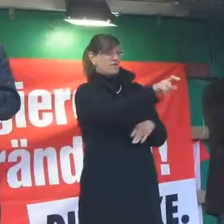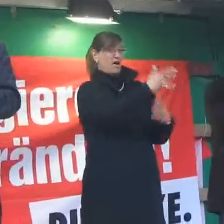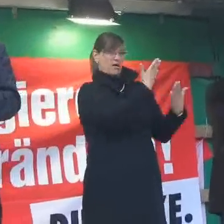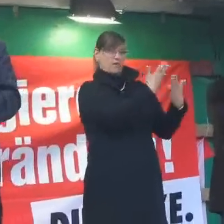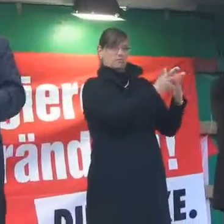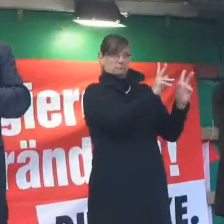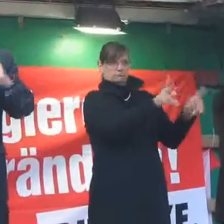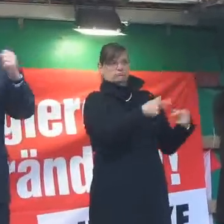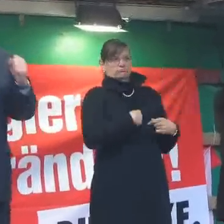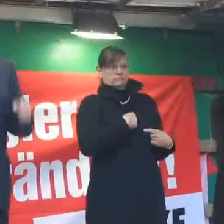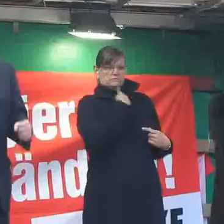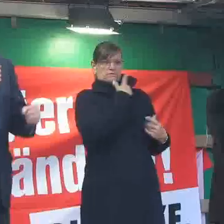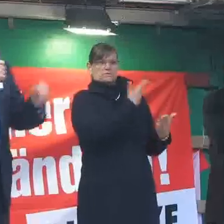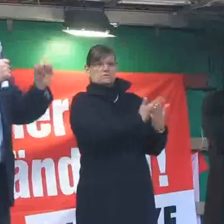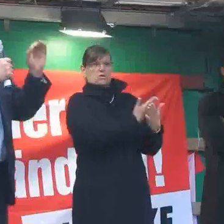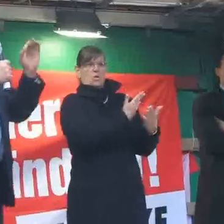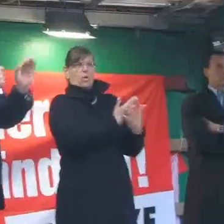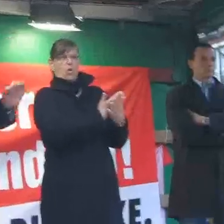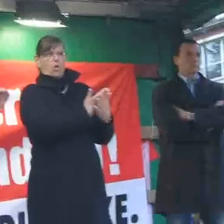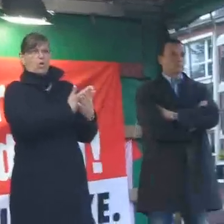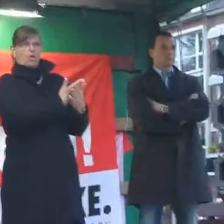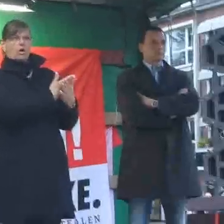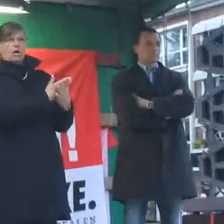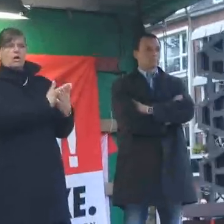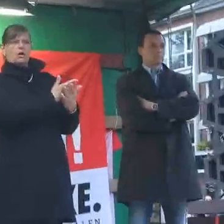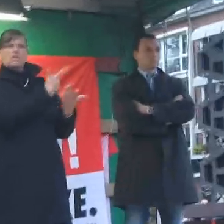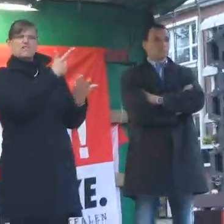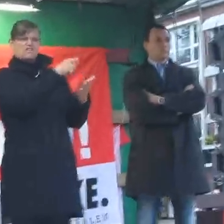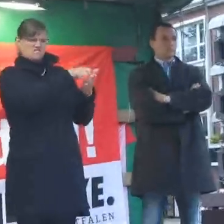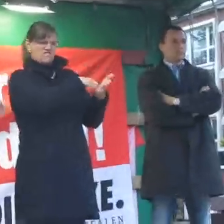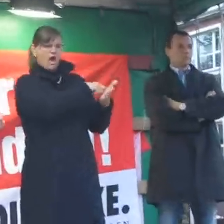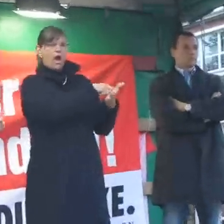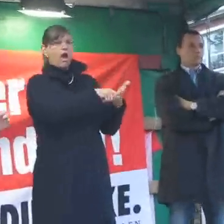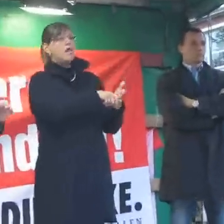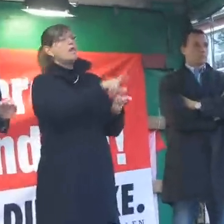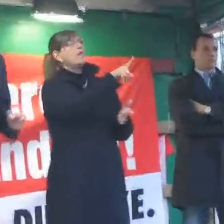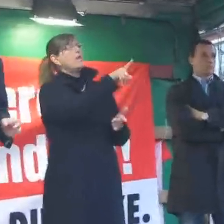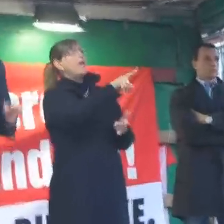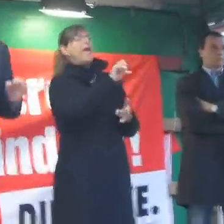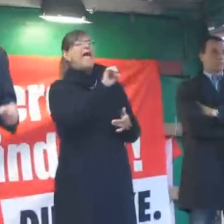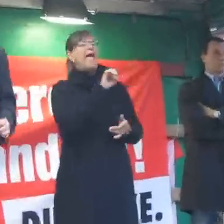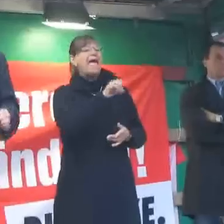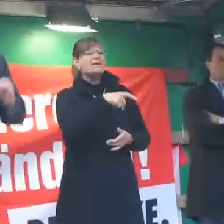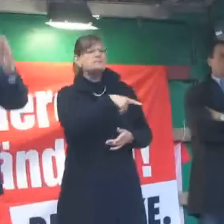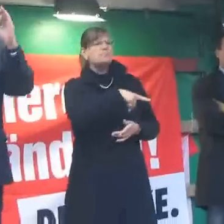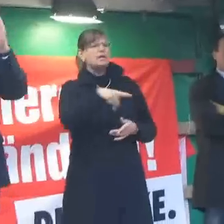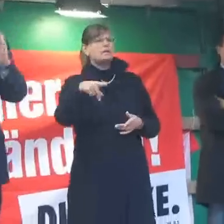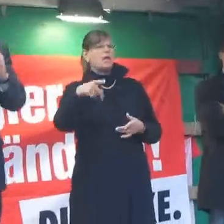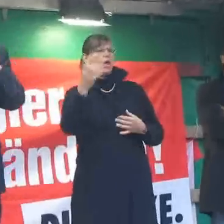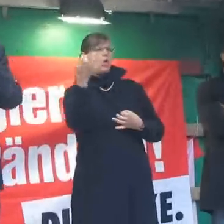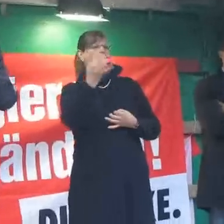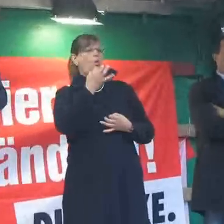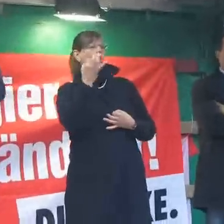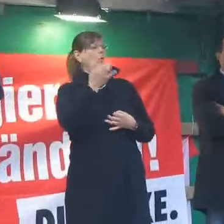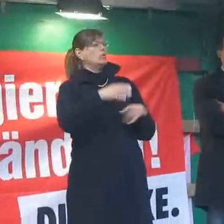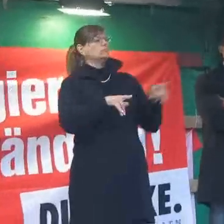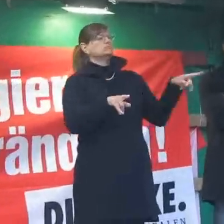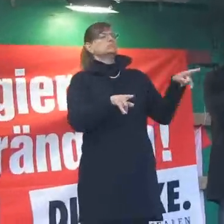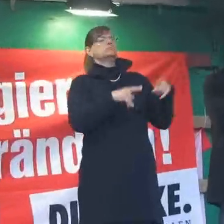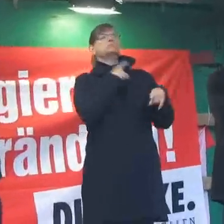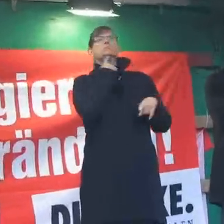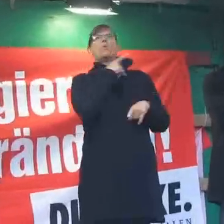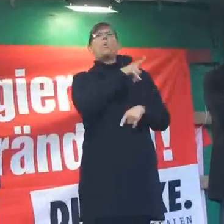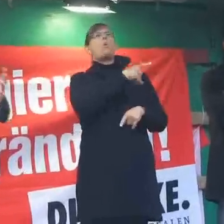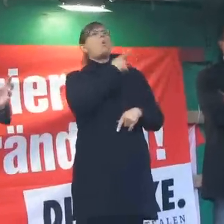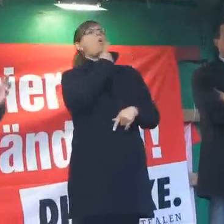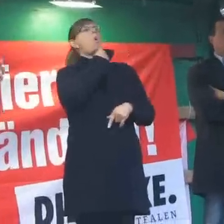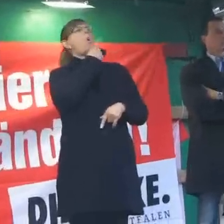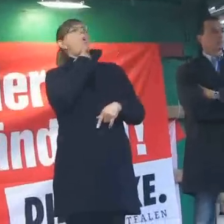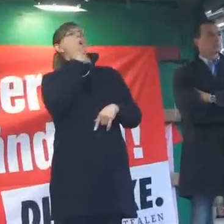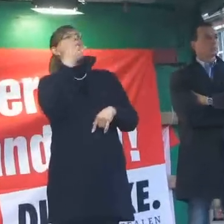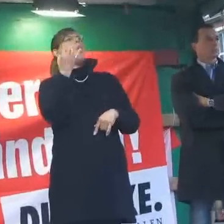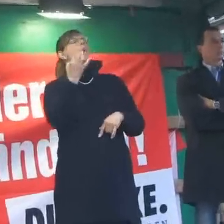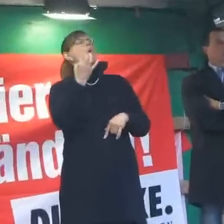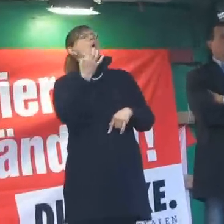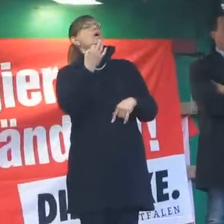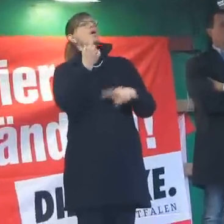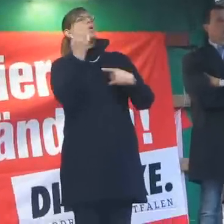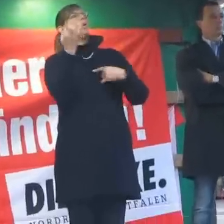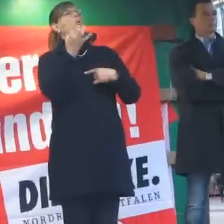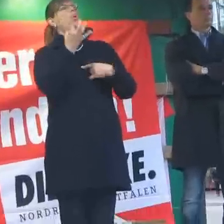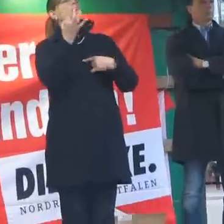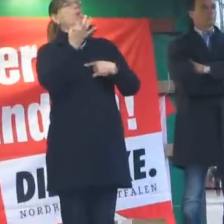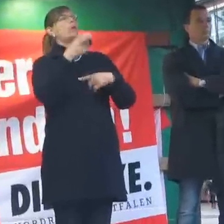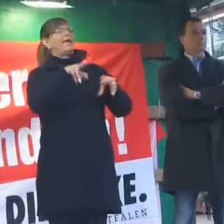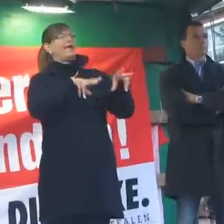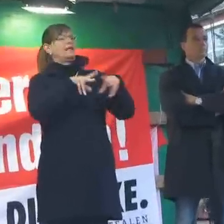stehen. SPD und Grüne tun jetzt so, als hätten sie mit der rot-grünen Regierung nichts zu tun gehabt. Sie